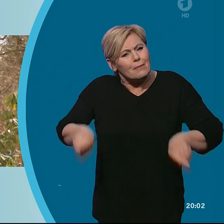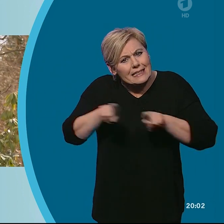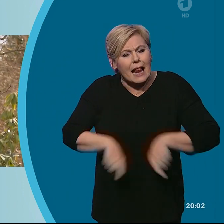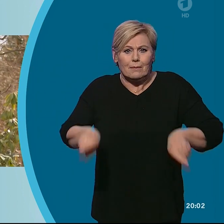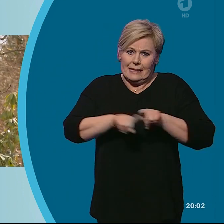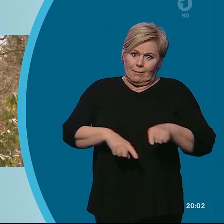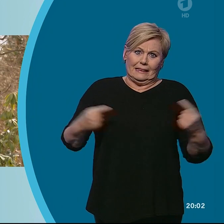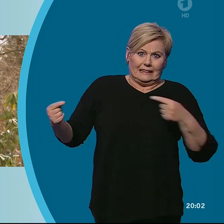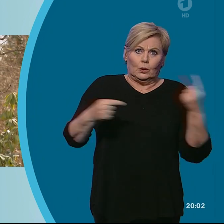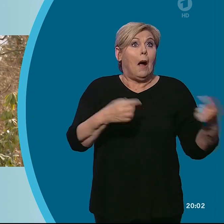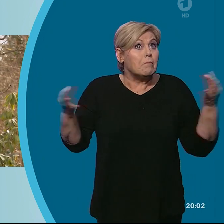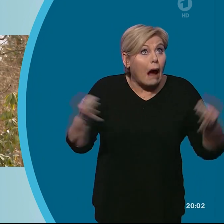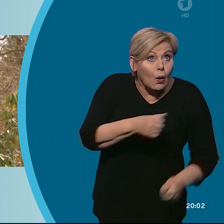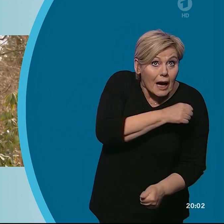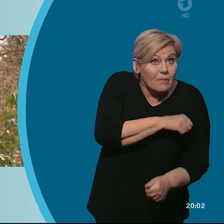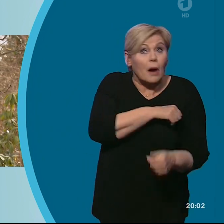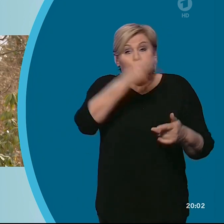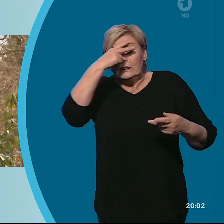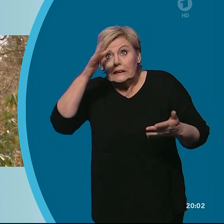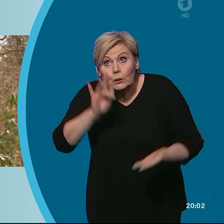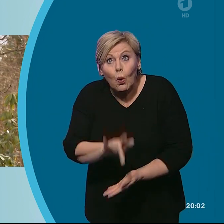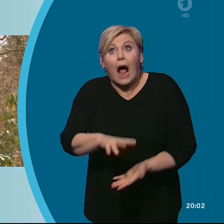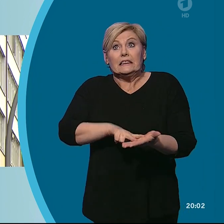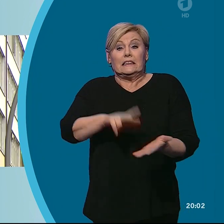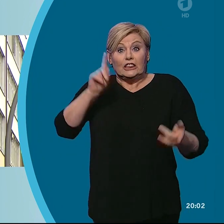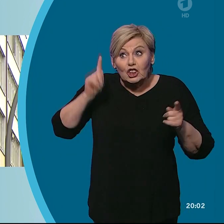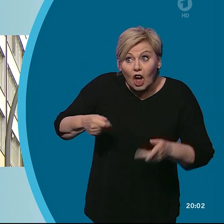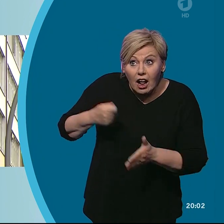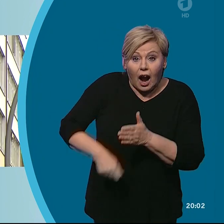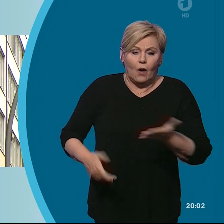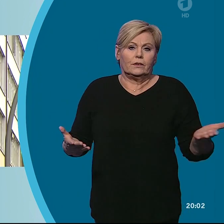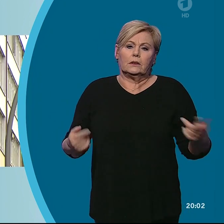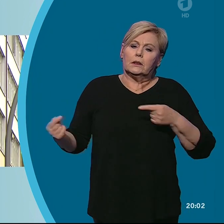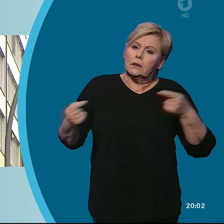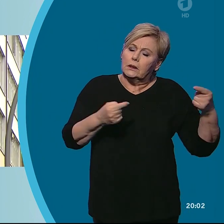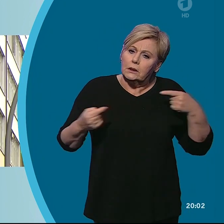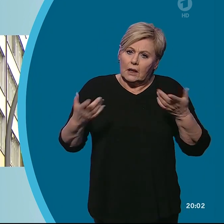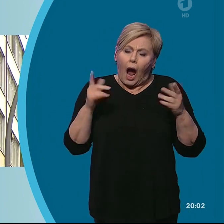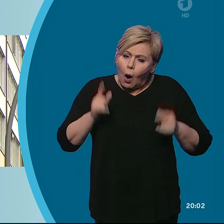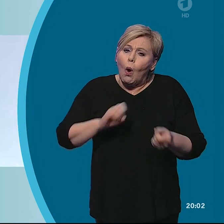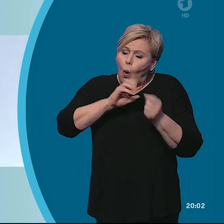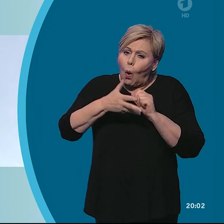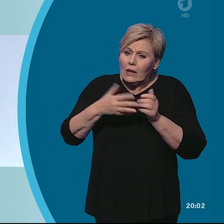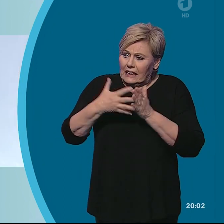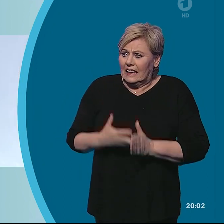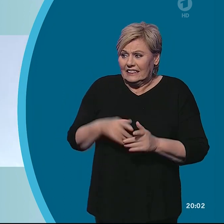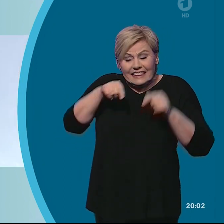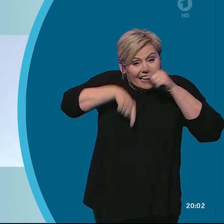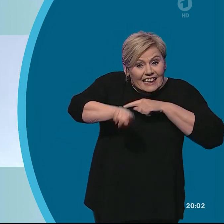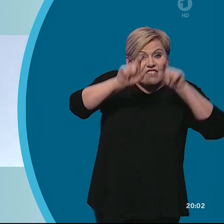Brauchen wir einen Impfstoff? Wie muss er zugelassen werden? Sollen wir den kaufen? Diskussionen gibt es auch um die Corona-Tests in Unternehmen. Die SPD